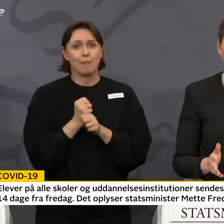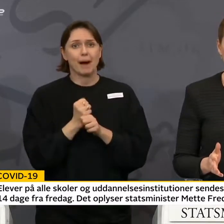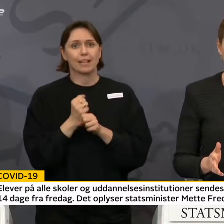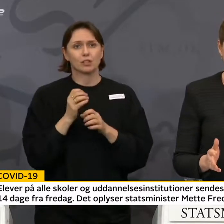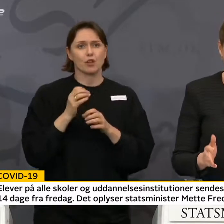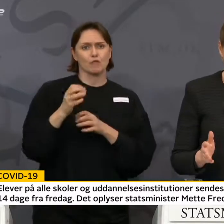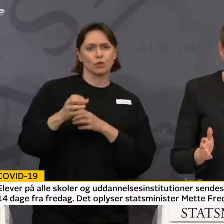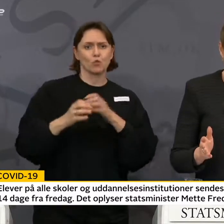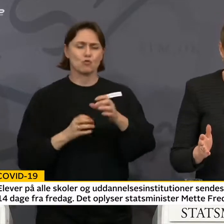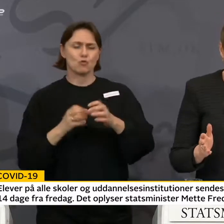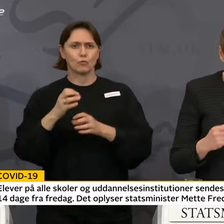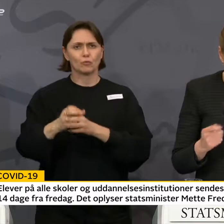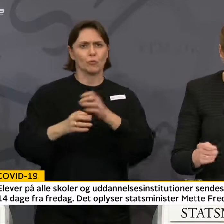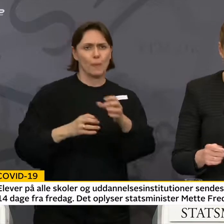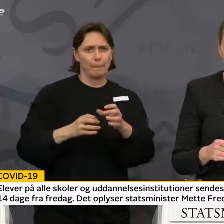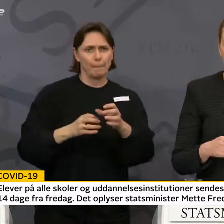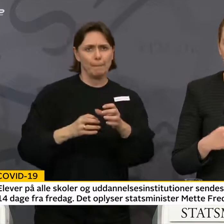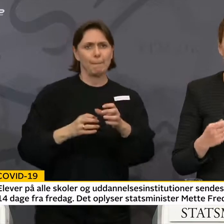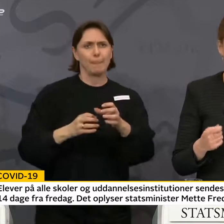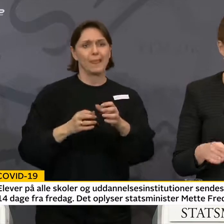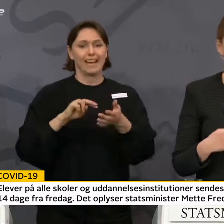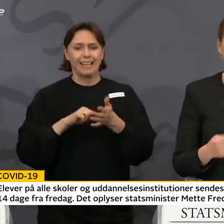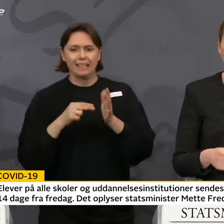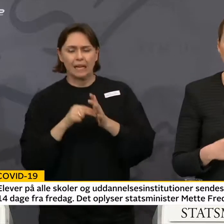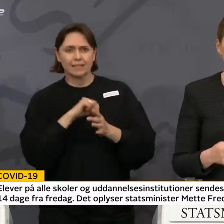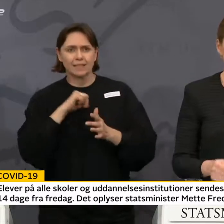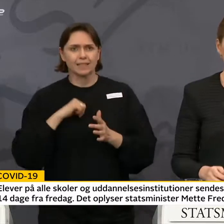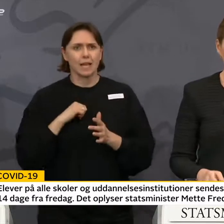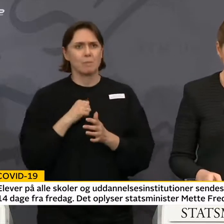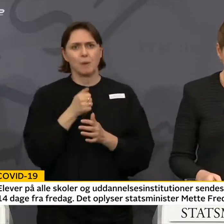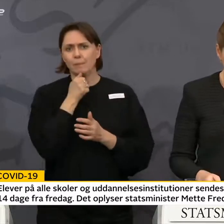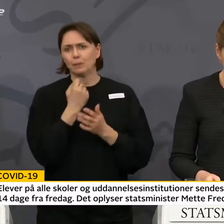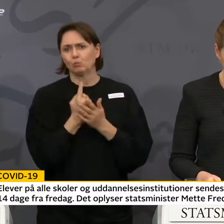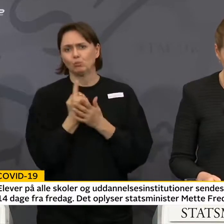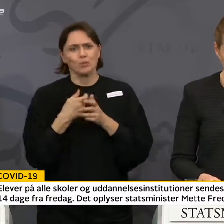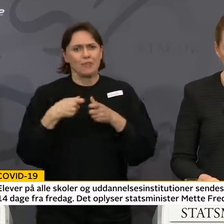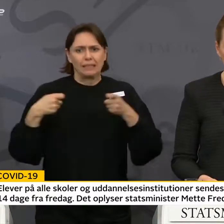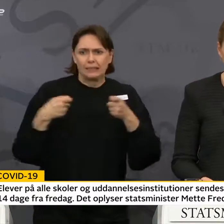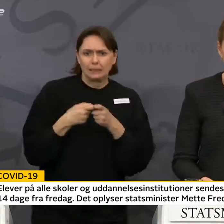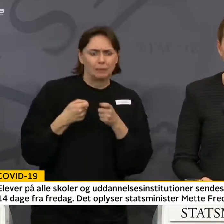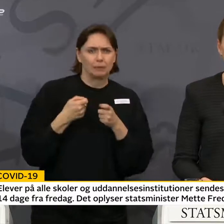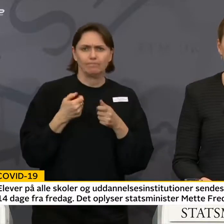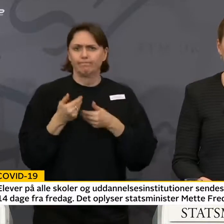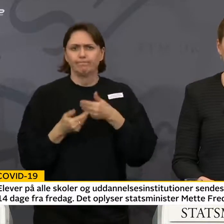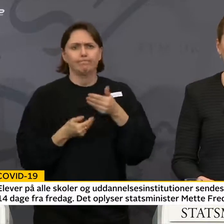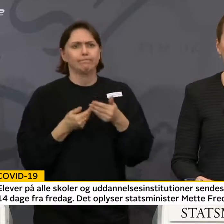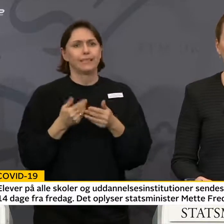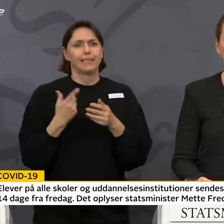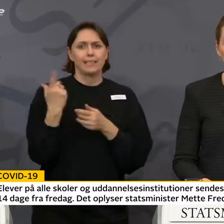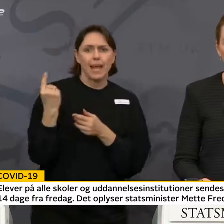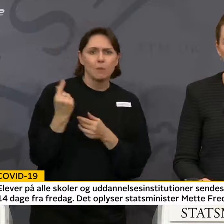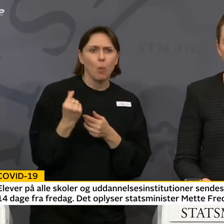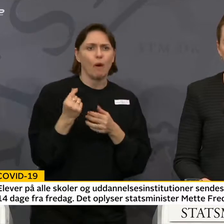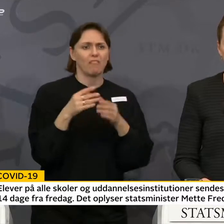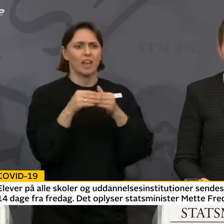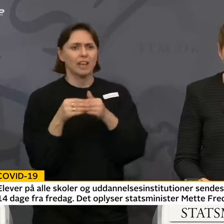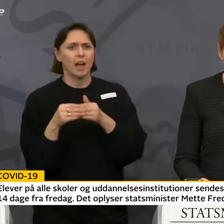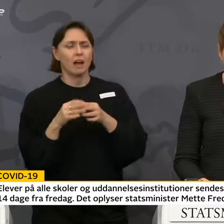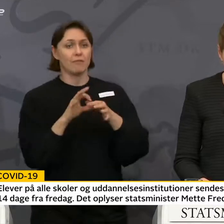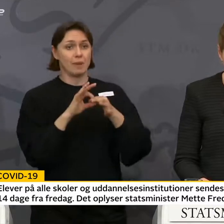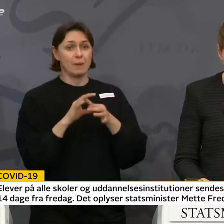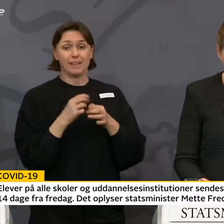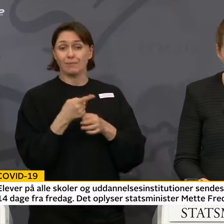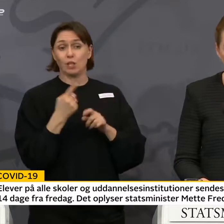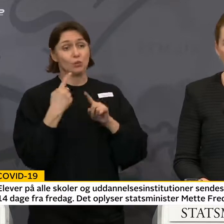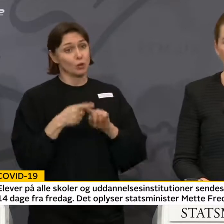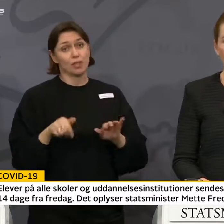skudt. Inderet sig på mest fleksibel måde. Naboer, venner, familie bliver nødt